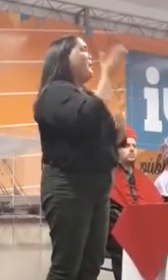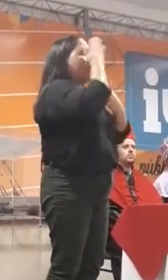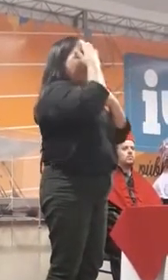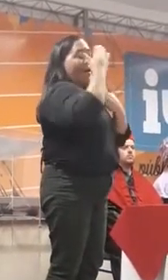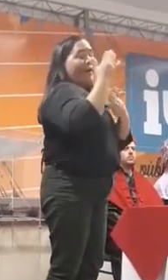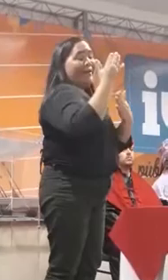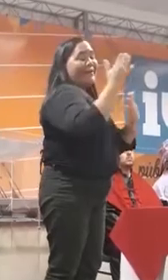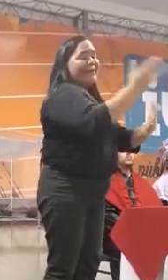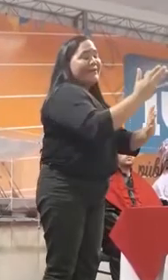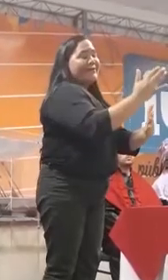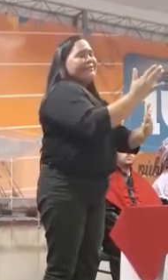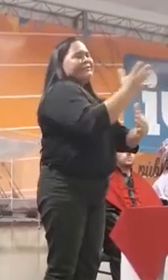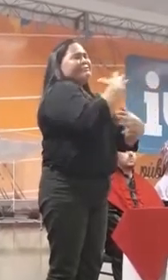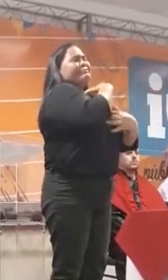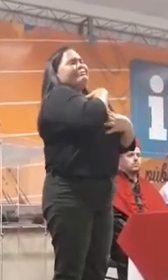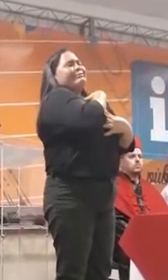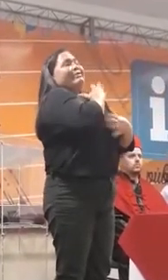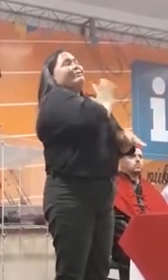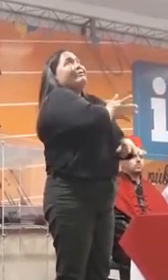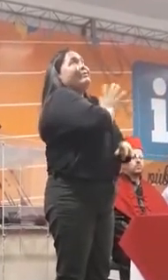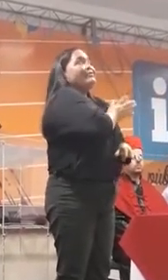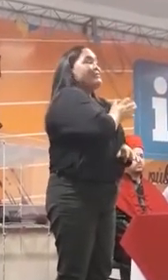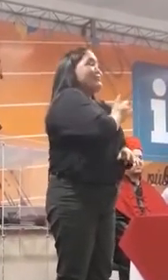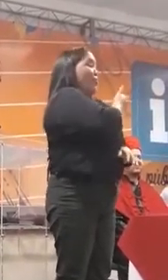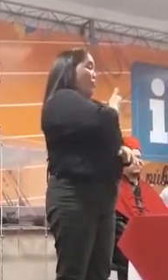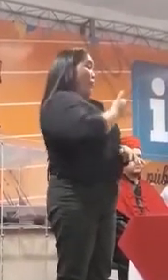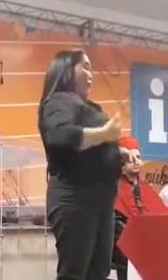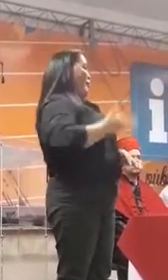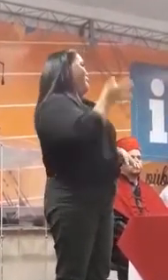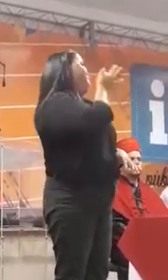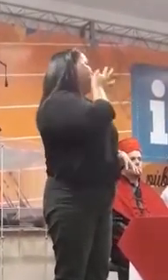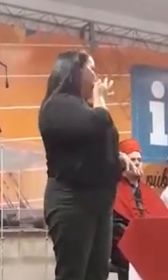todo o meu coração ao governador Flávio Dino.